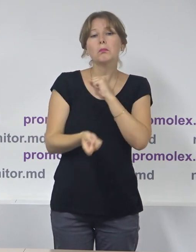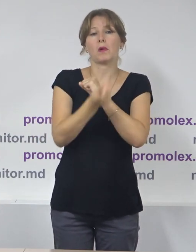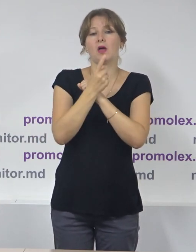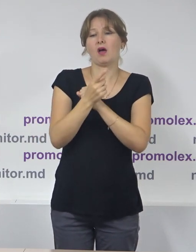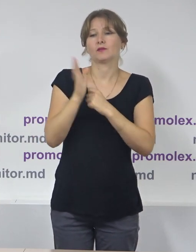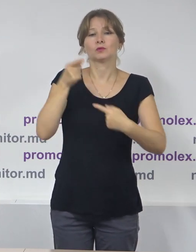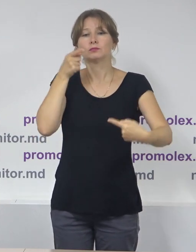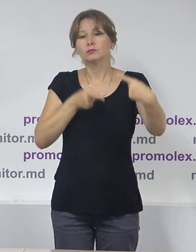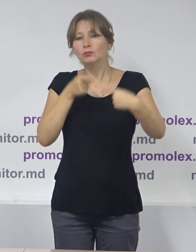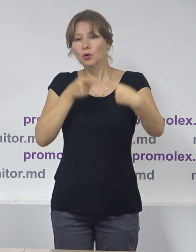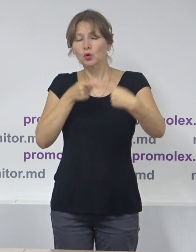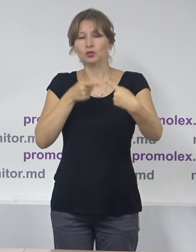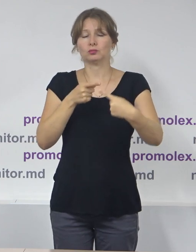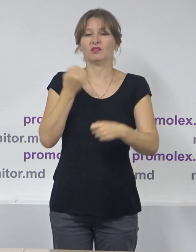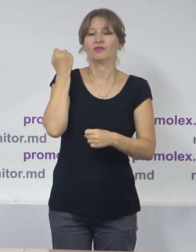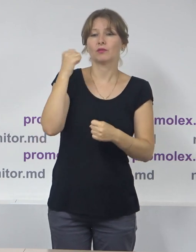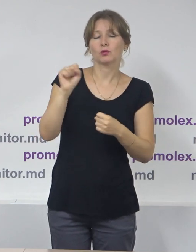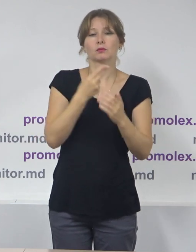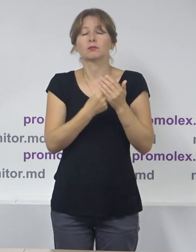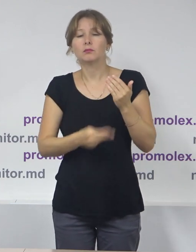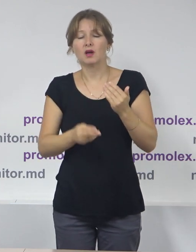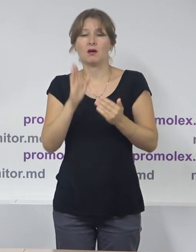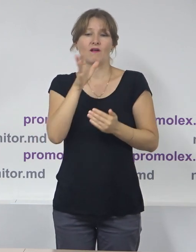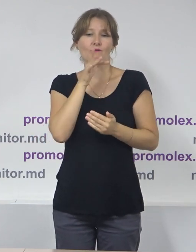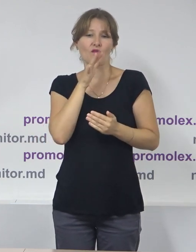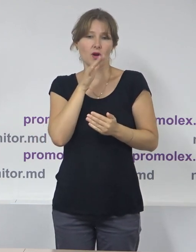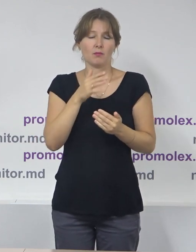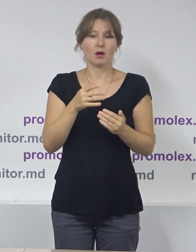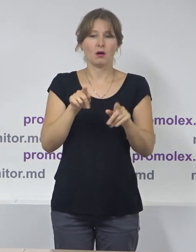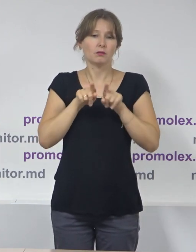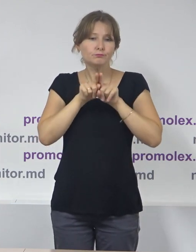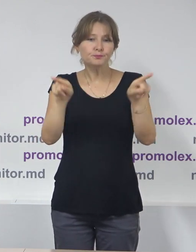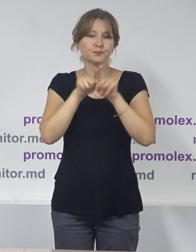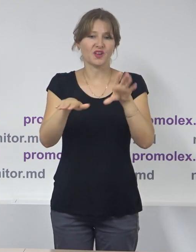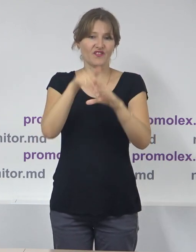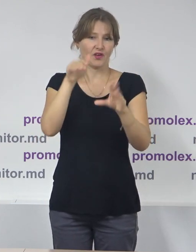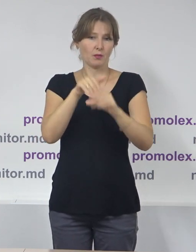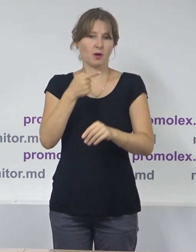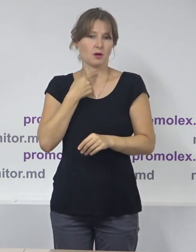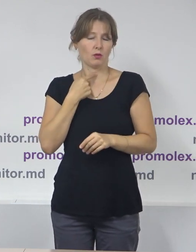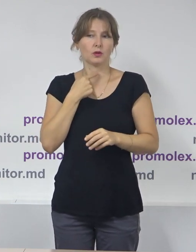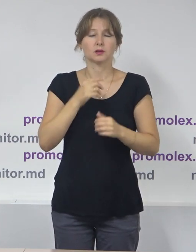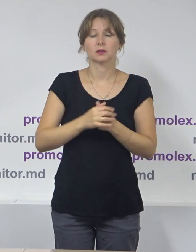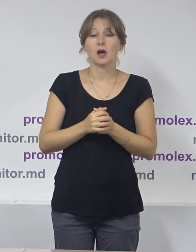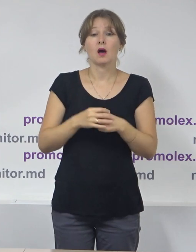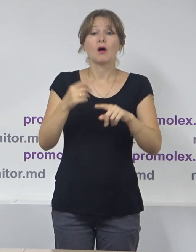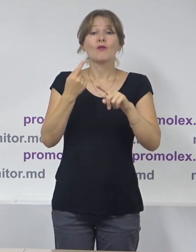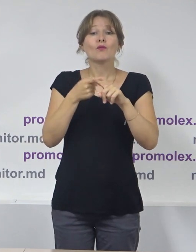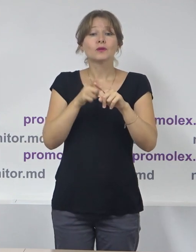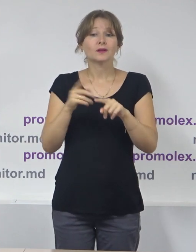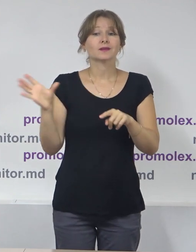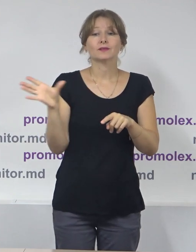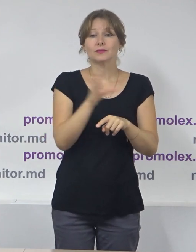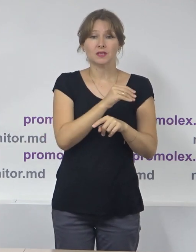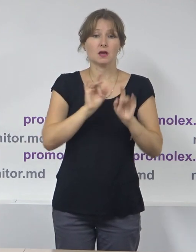discutată în contradictoriu, inclusiv în campanie electorală. Acestea au fost elementele contextului social